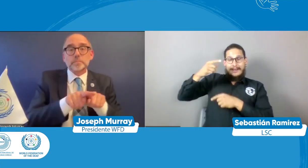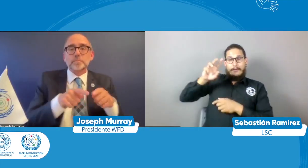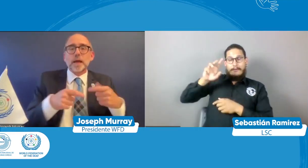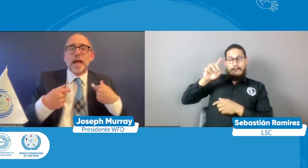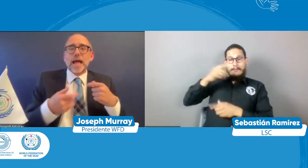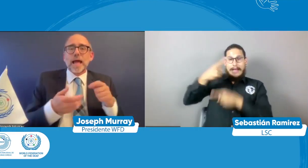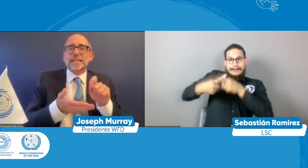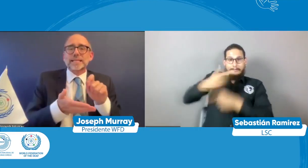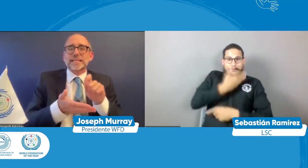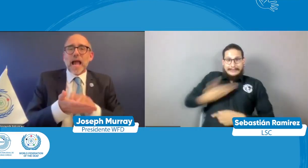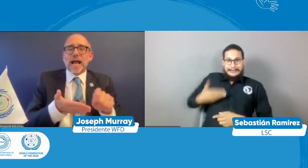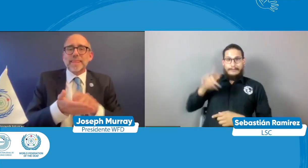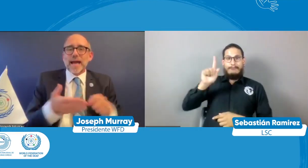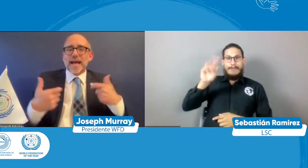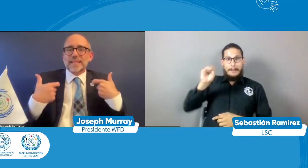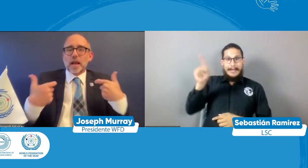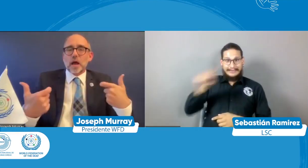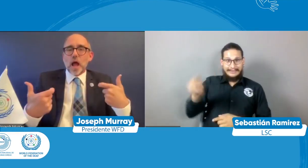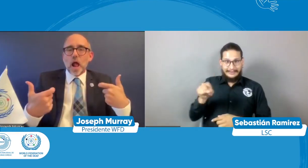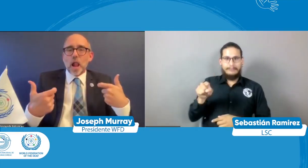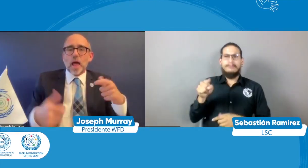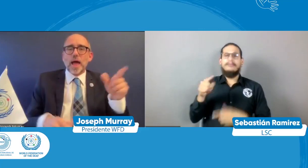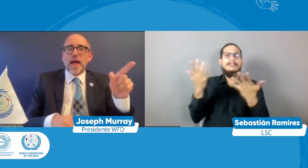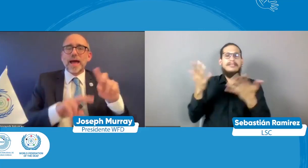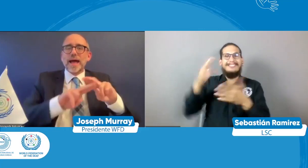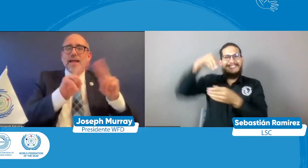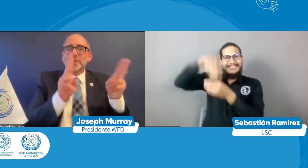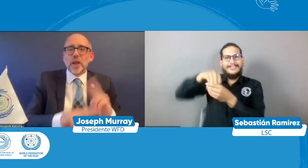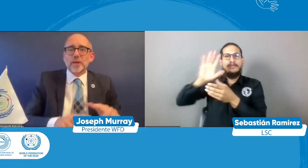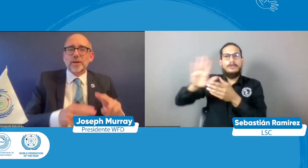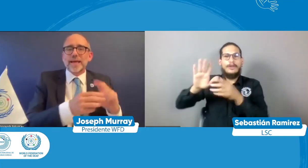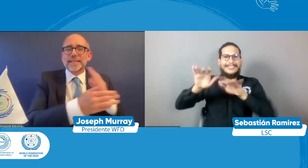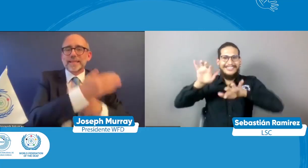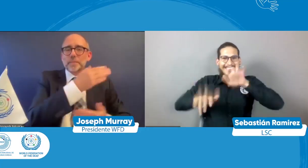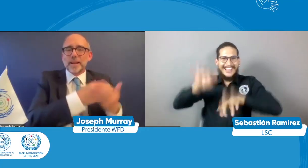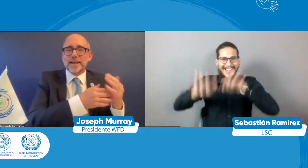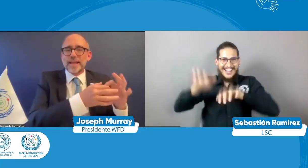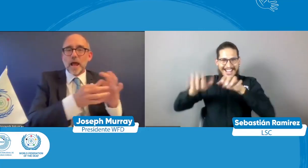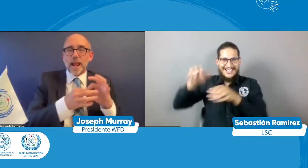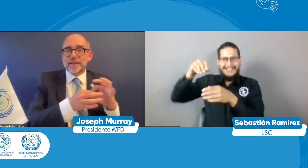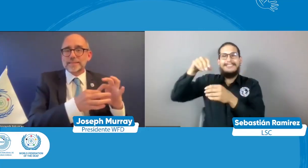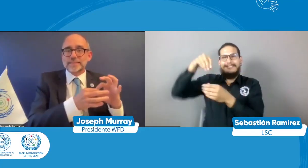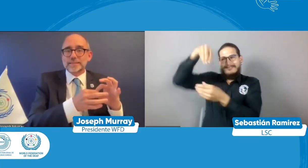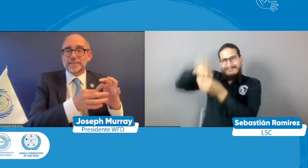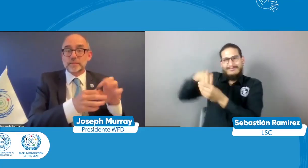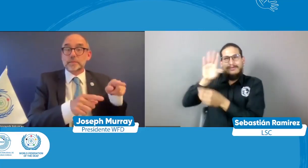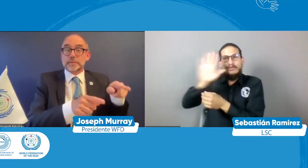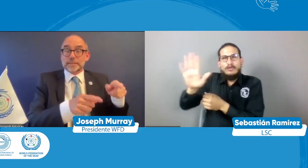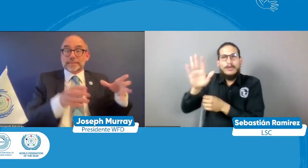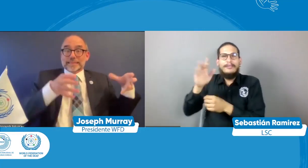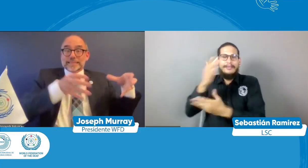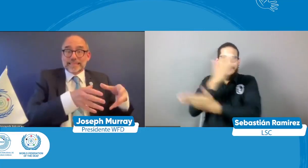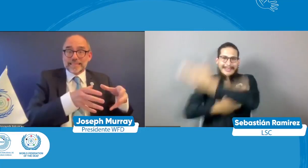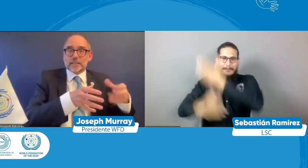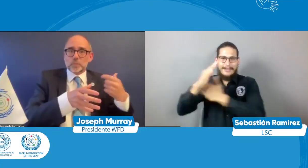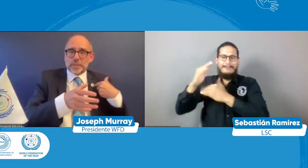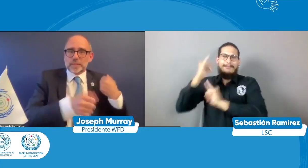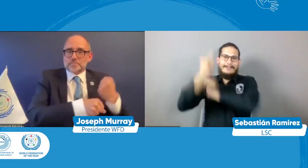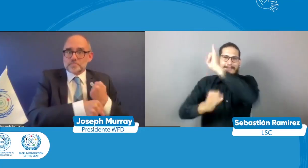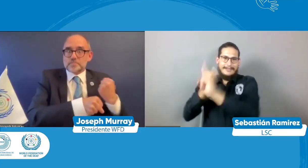presidente de la FMS en español WFD en inglés pues esta secretaría general y como secretario general